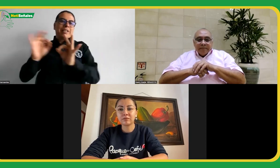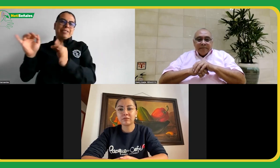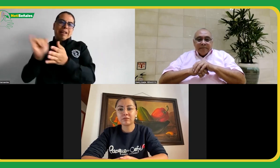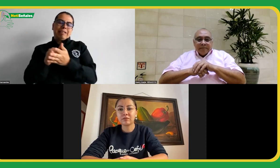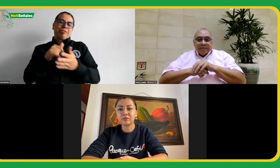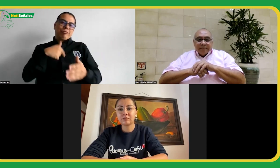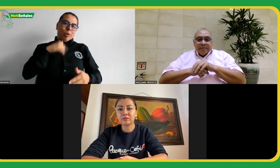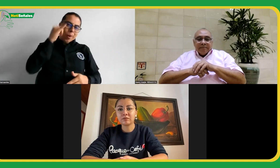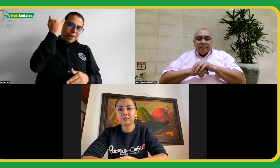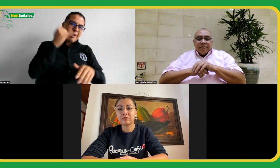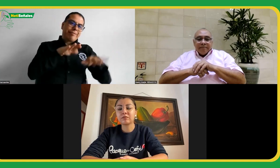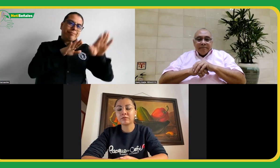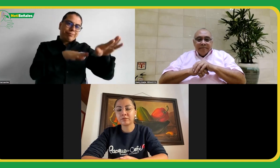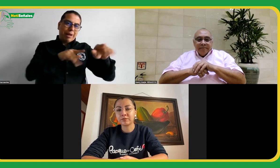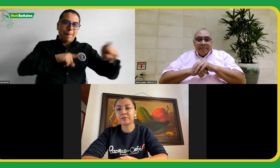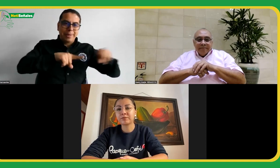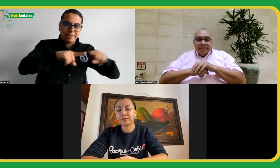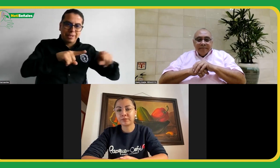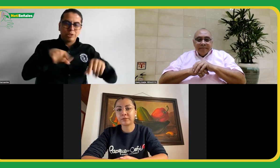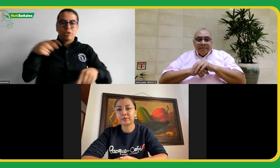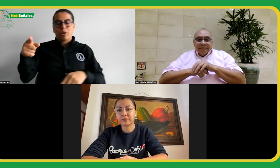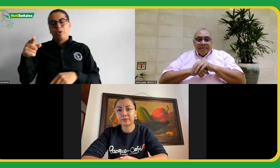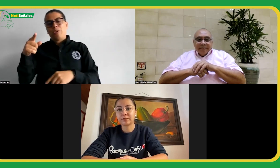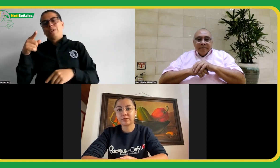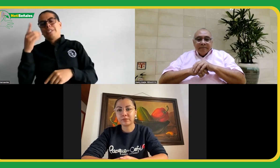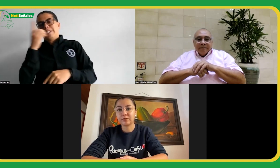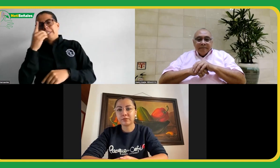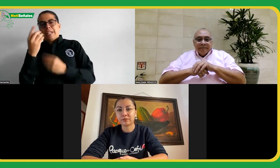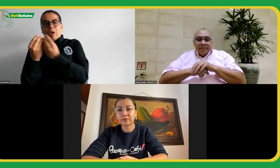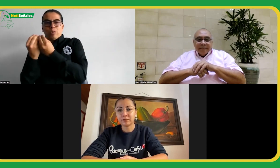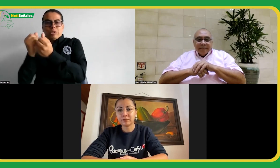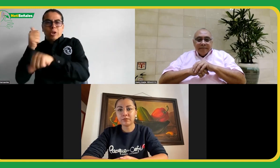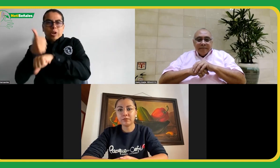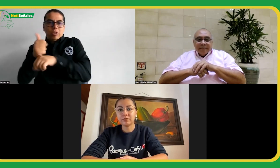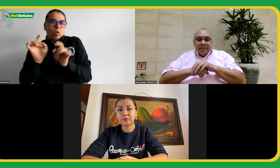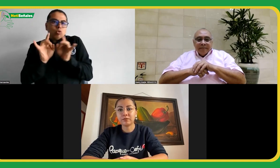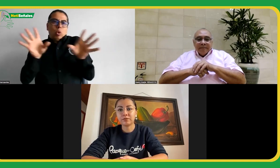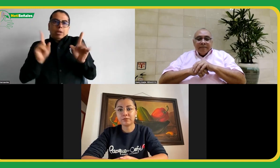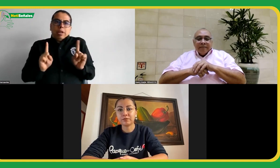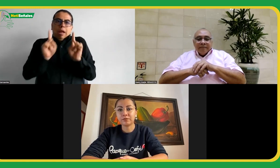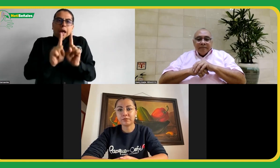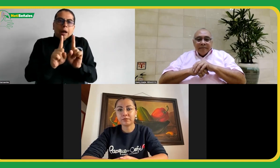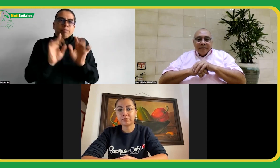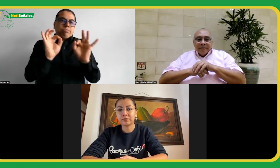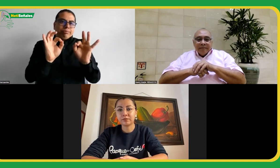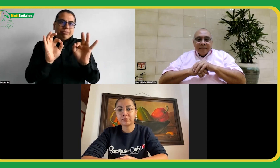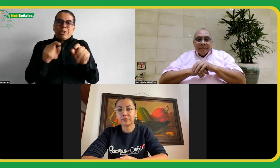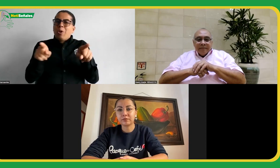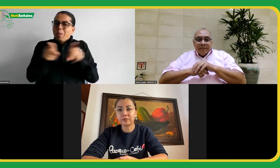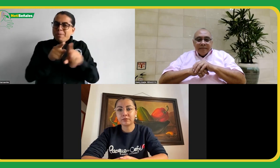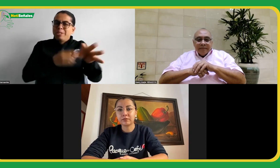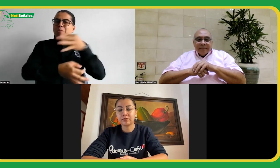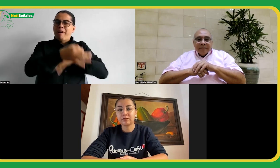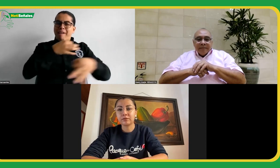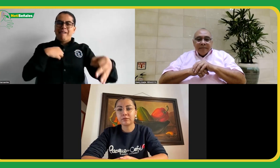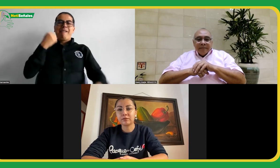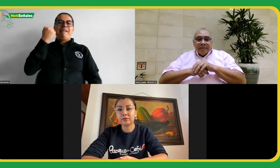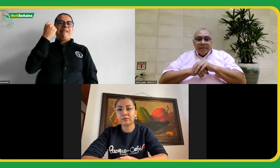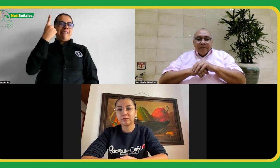delegados estuvieran de acuerdo a los parámetros de la WFD y estuvieran juntos en una misma sesión de Zoom, se acordó que